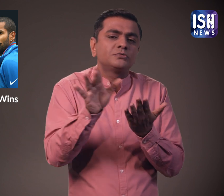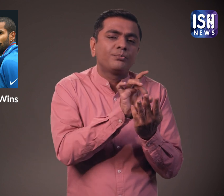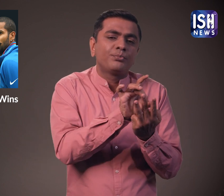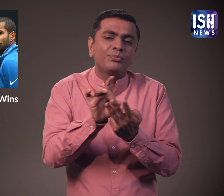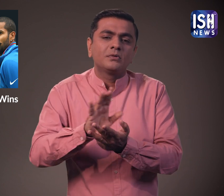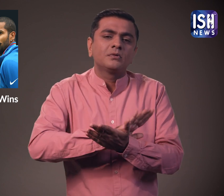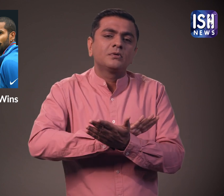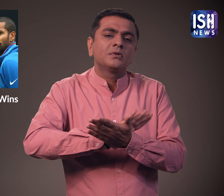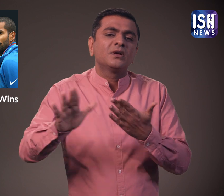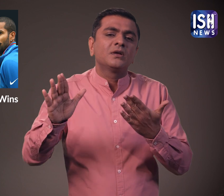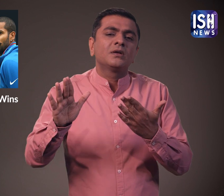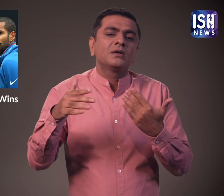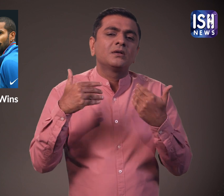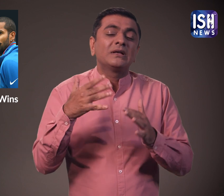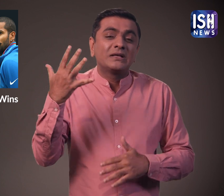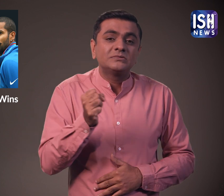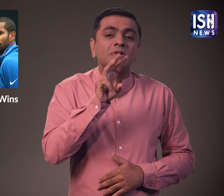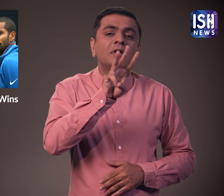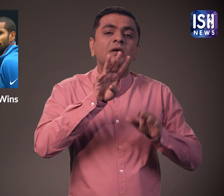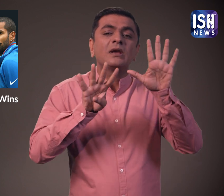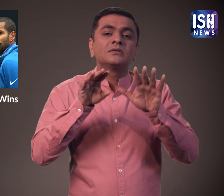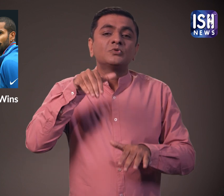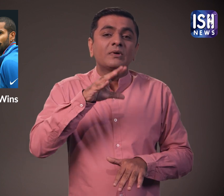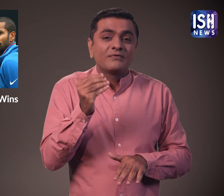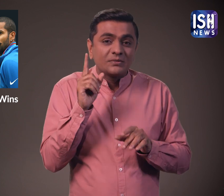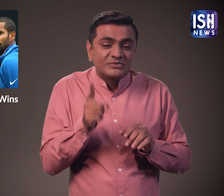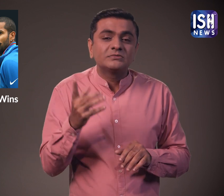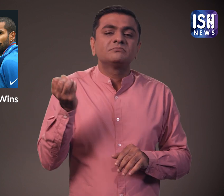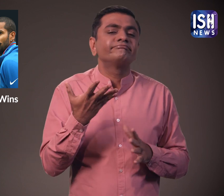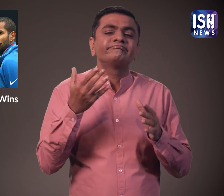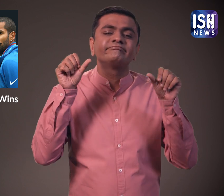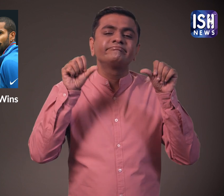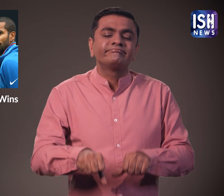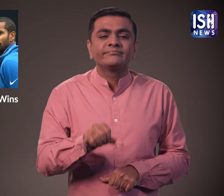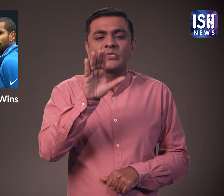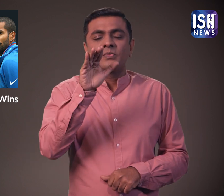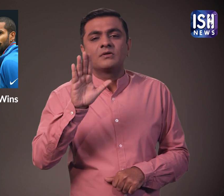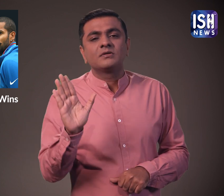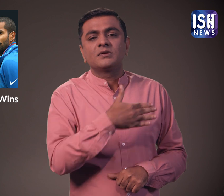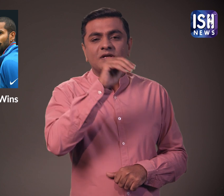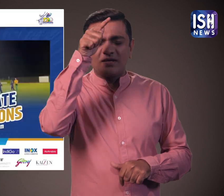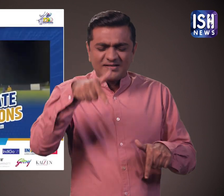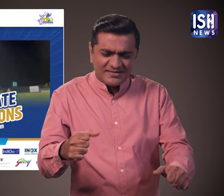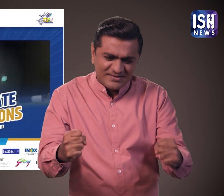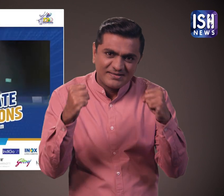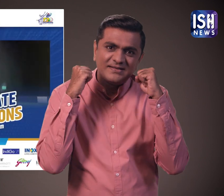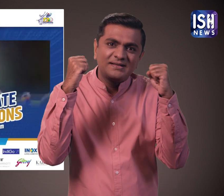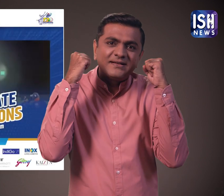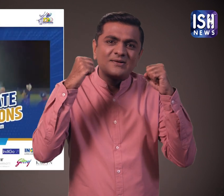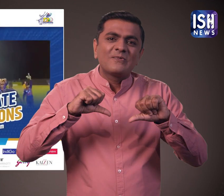रन बनाकर ओल आउट हो गई। दक्षिन अफरिका को जीतने के लिए और 49 रनों की जरुवत थी लेकिन मैच हार गए। भारतिय